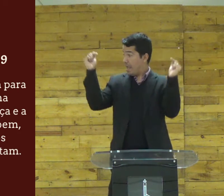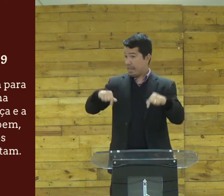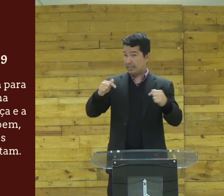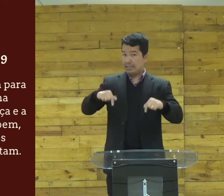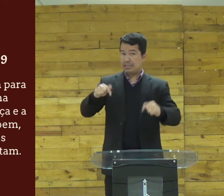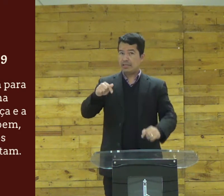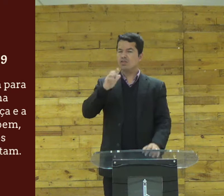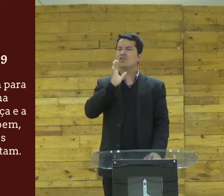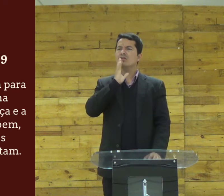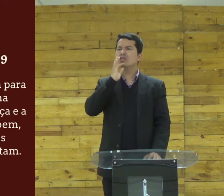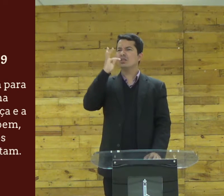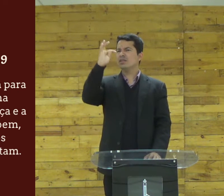porque aqui